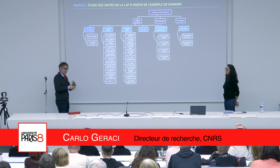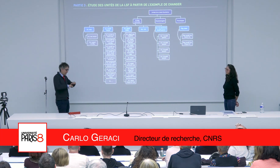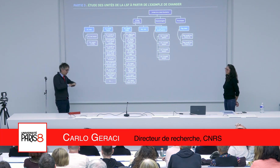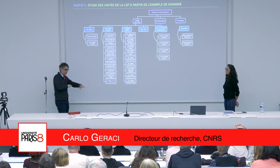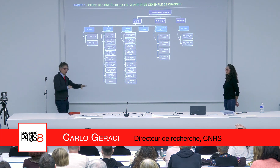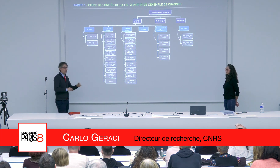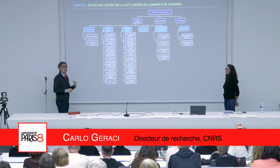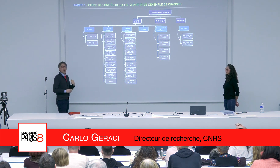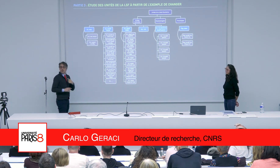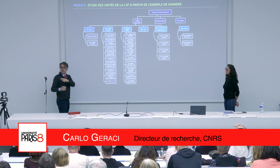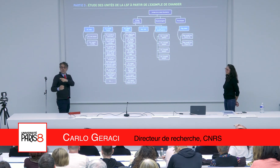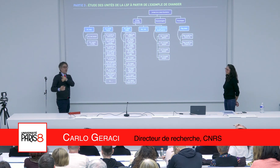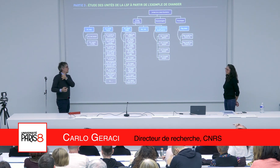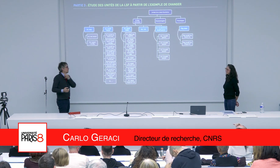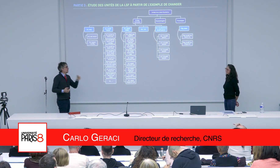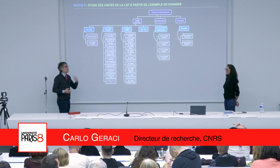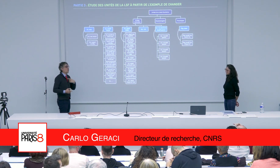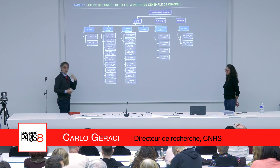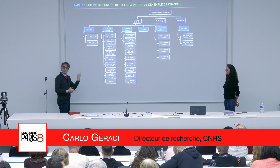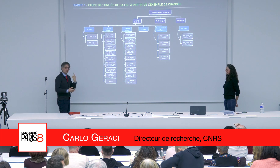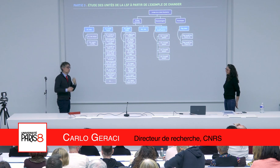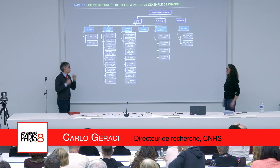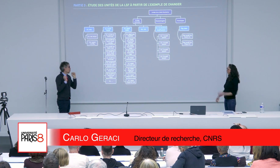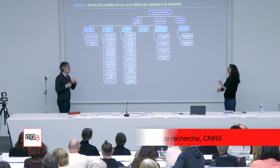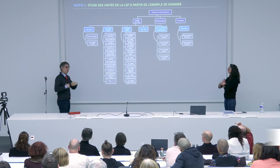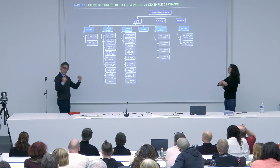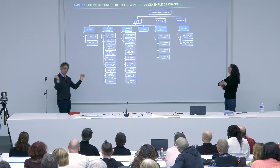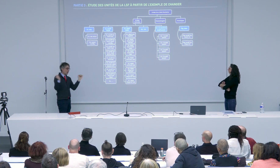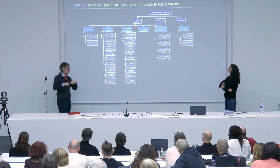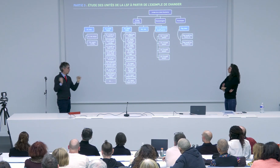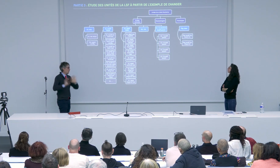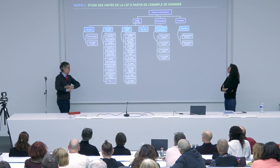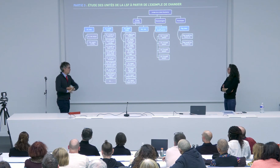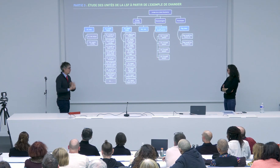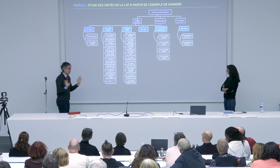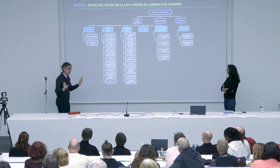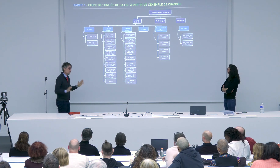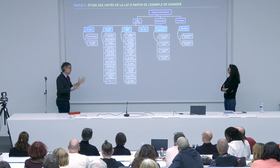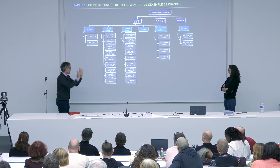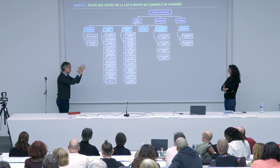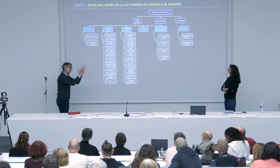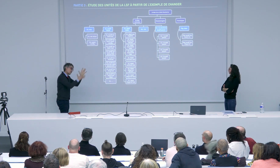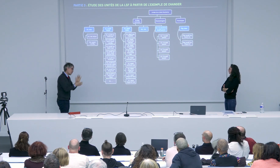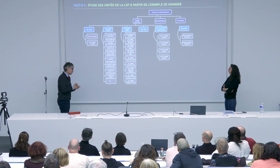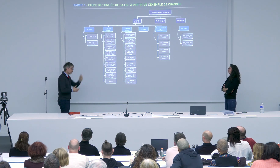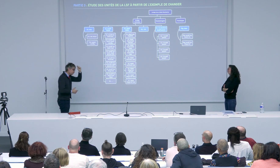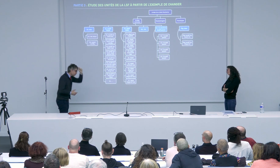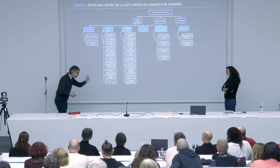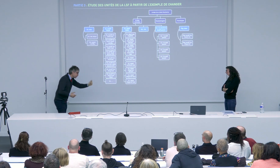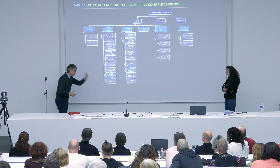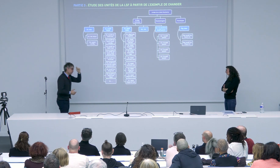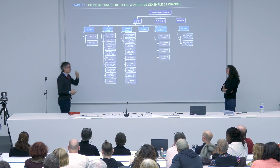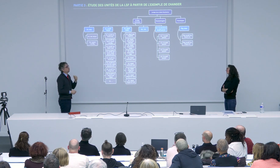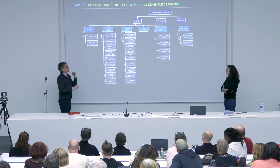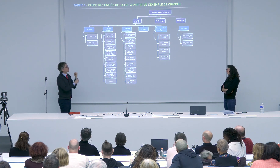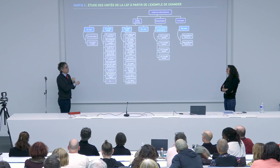représentation de Victoria qui m'a préparé un peu le terrain finalement je suis toujours profondément d'accord avec ce qui a été dit donc